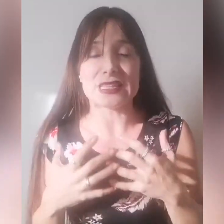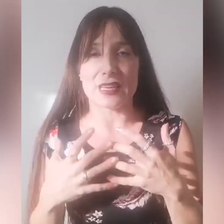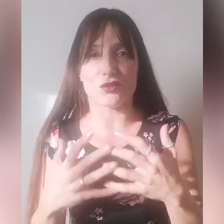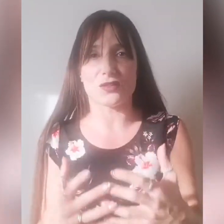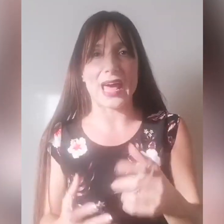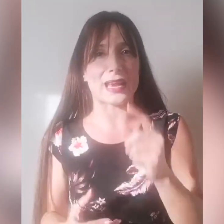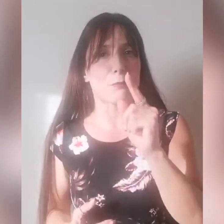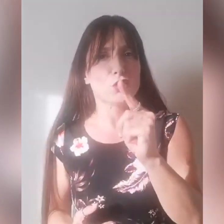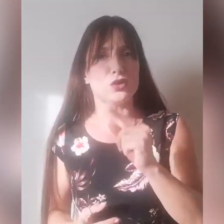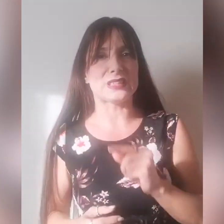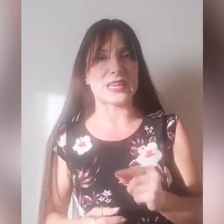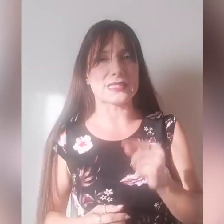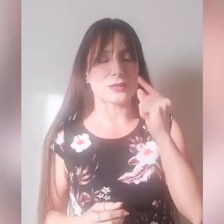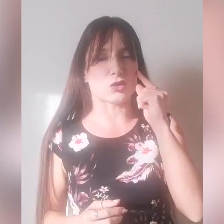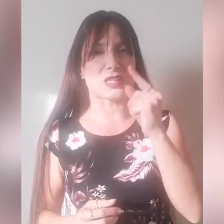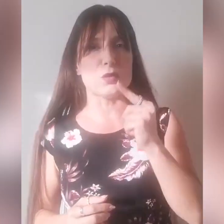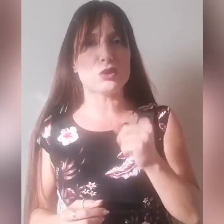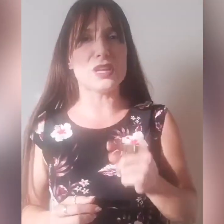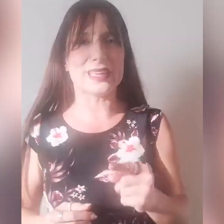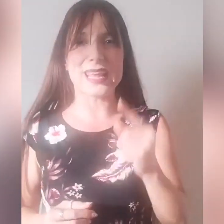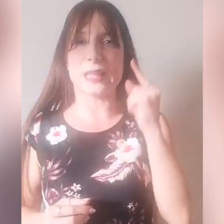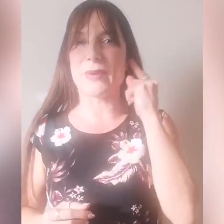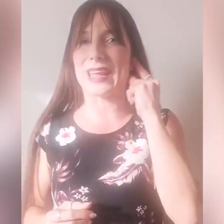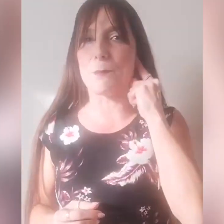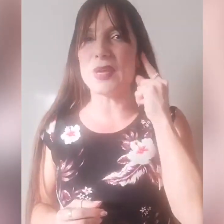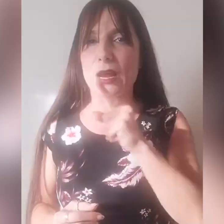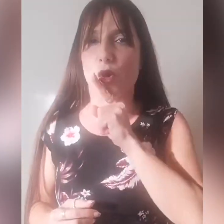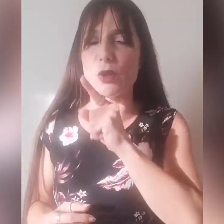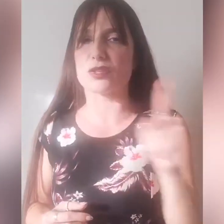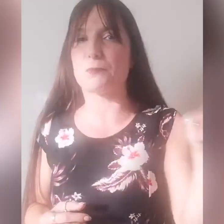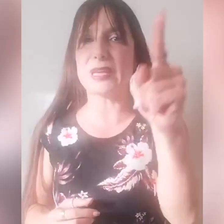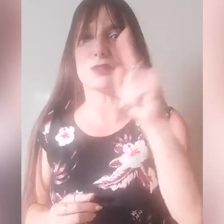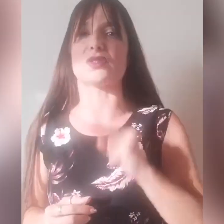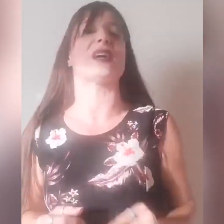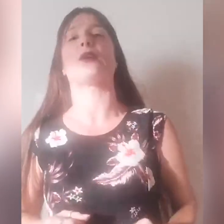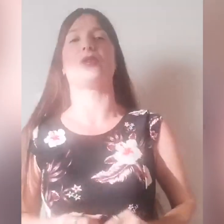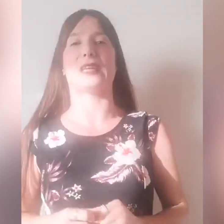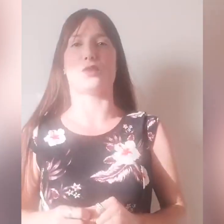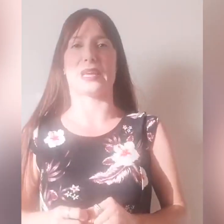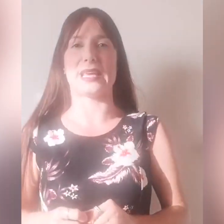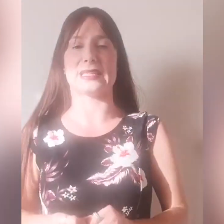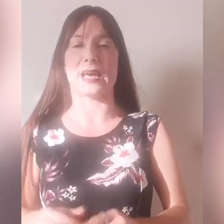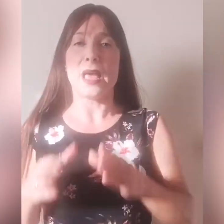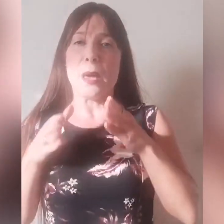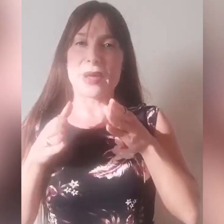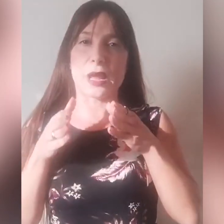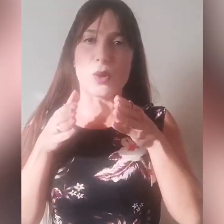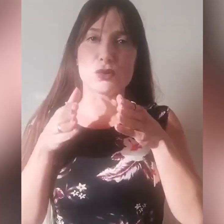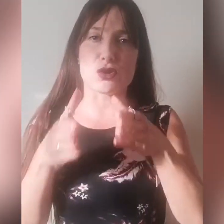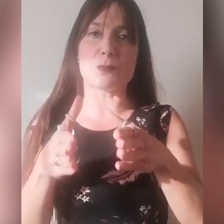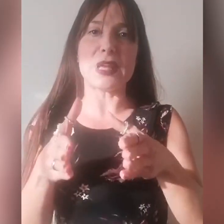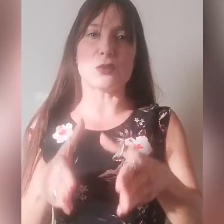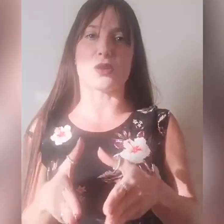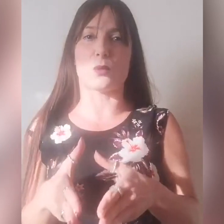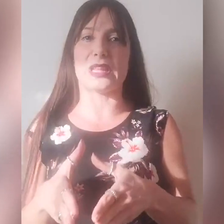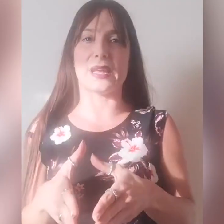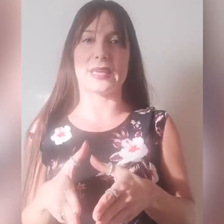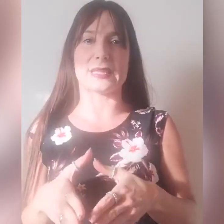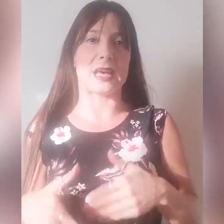esercitarla, molto interessante, ho seguito le dirette per capire come lo Spirito stava guidando la Chiesa, perché quando è lo Spirito che guida la Chiesa,